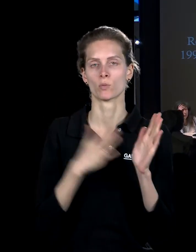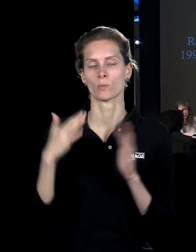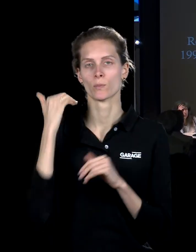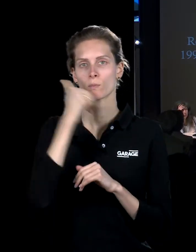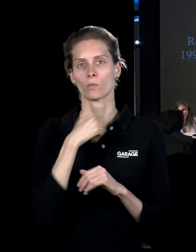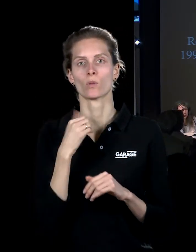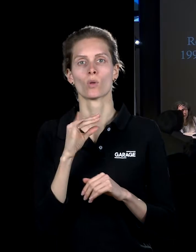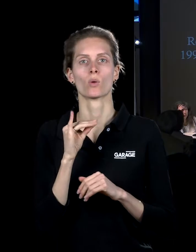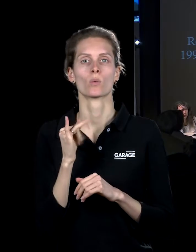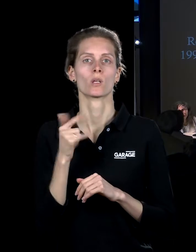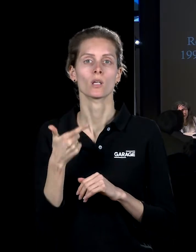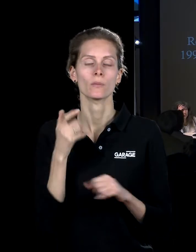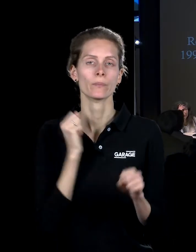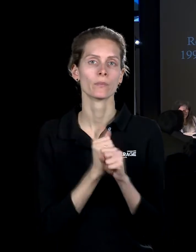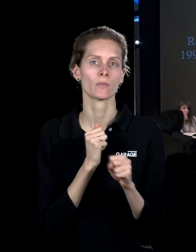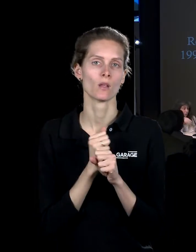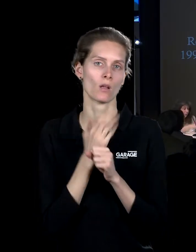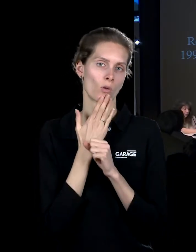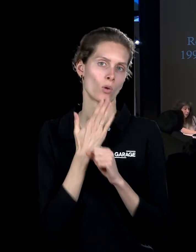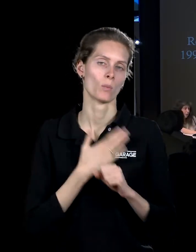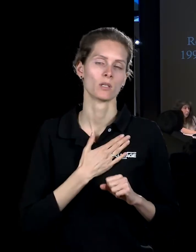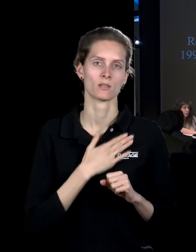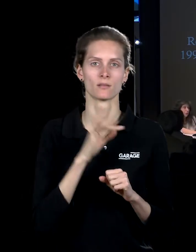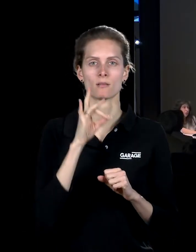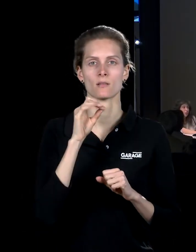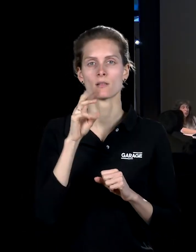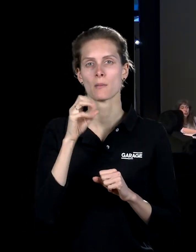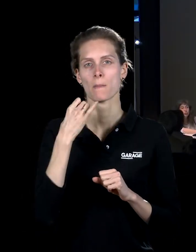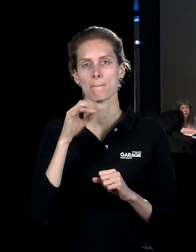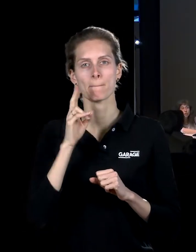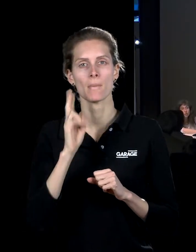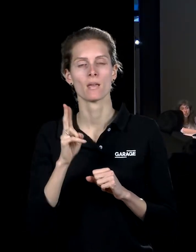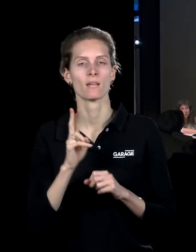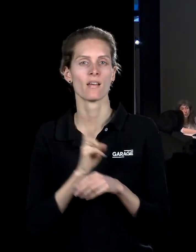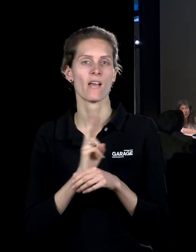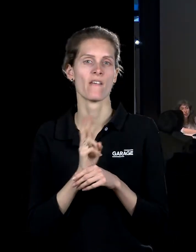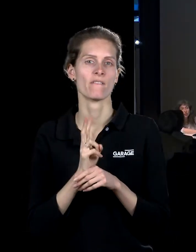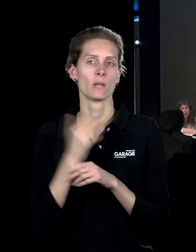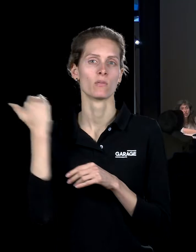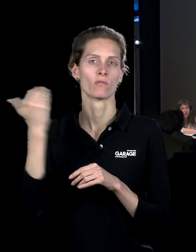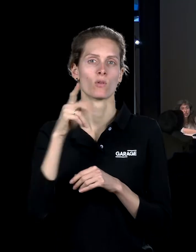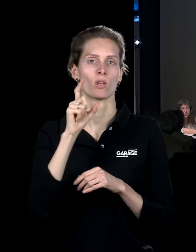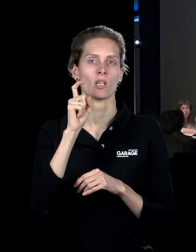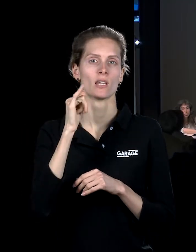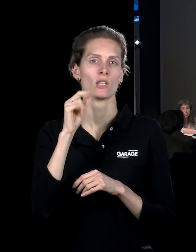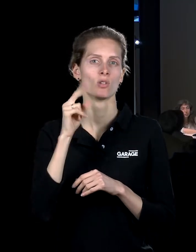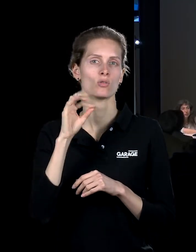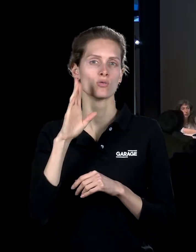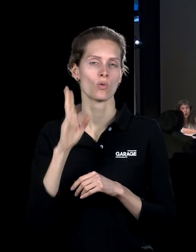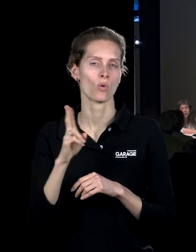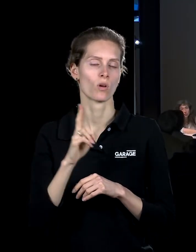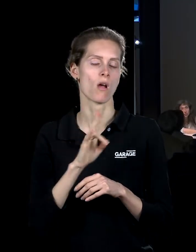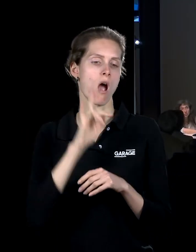Юиг делает любительский ремейк, собственно говоря, фильма «Хичкук окно во двор». Это один из самых